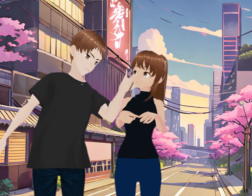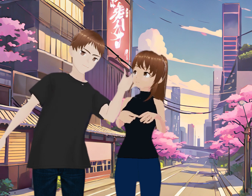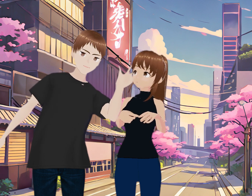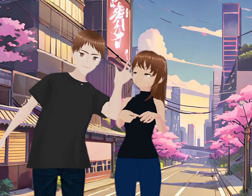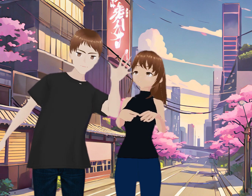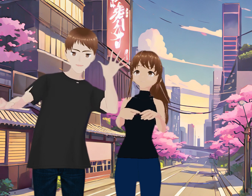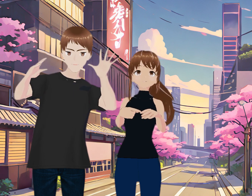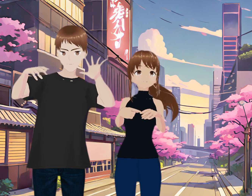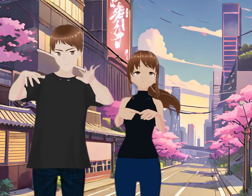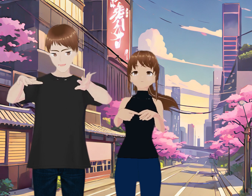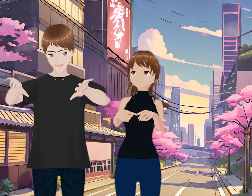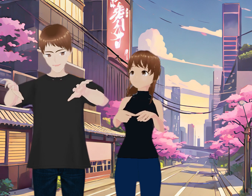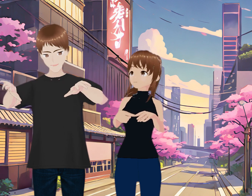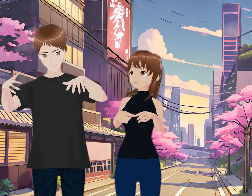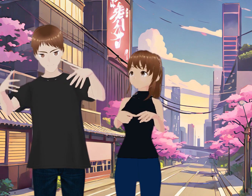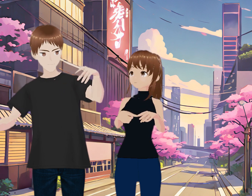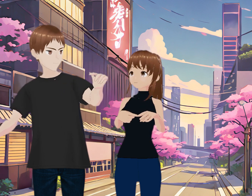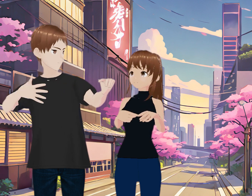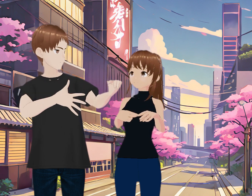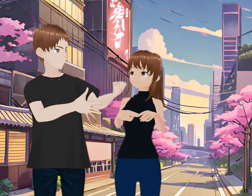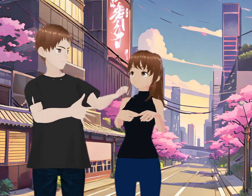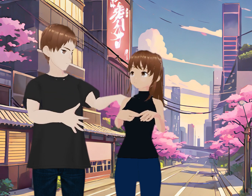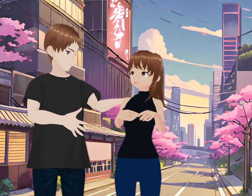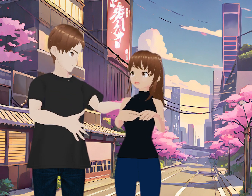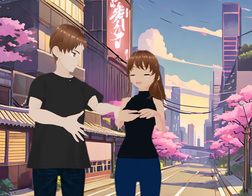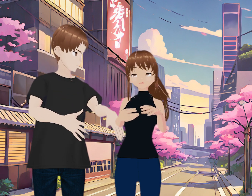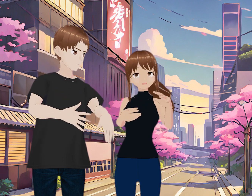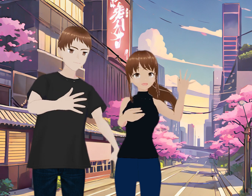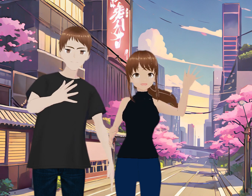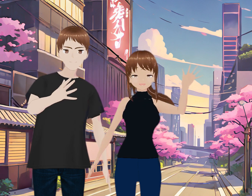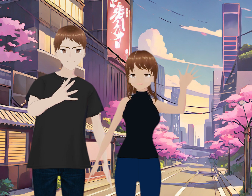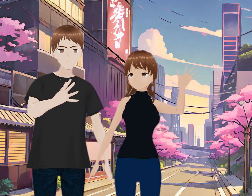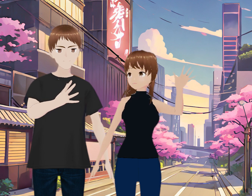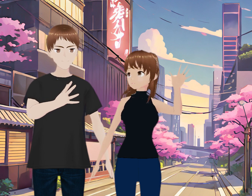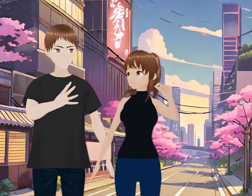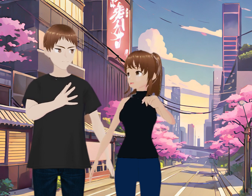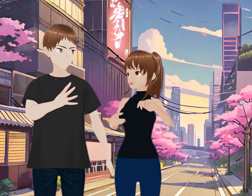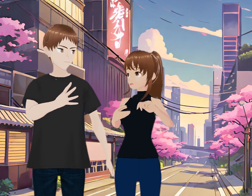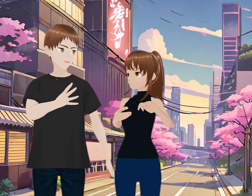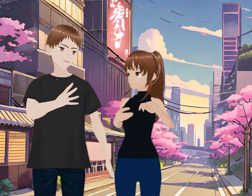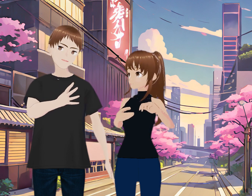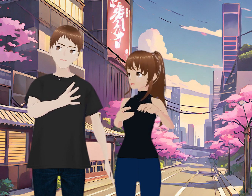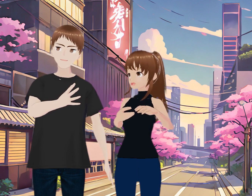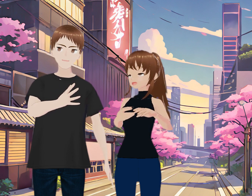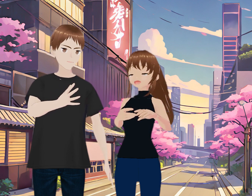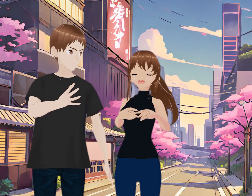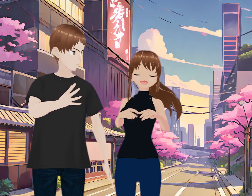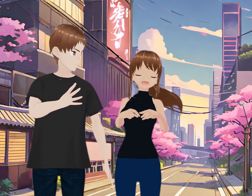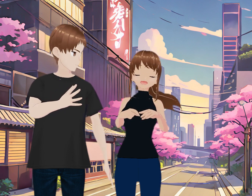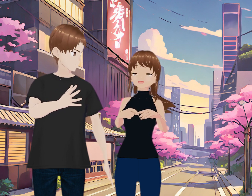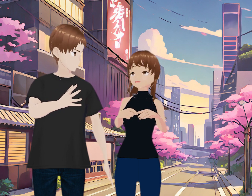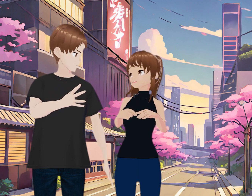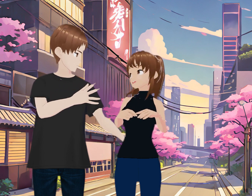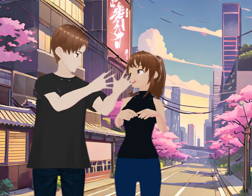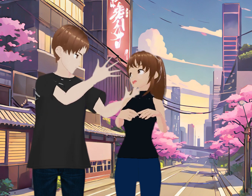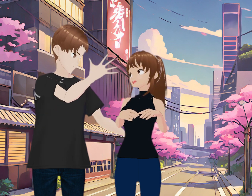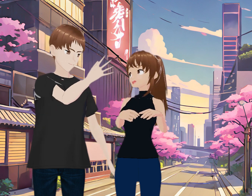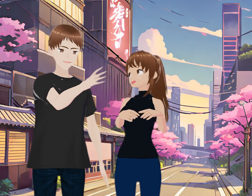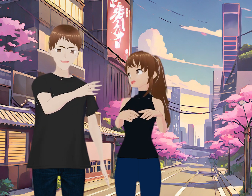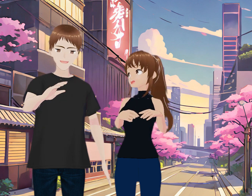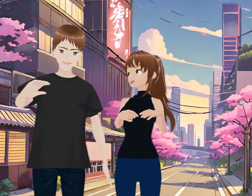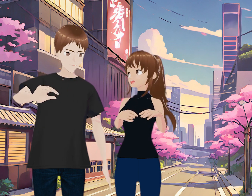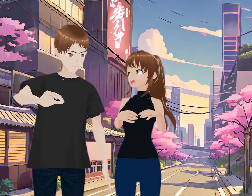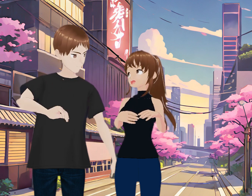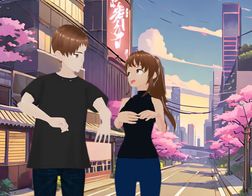Japón Sino vámonos a un lugar Más cercano Como lo que es México Y tampoco Marte Un poquito más cercano Sí, no Bueno La colonia Marte O el campo